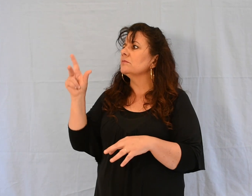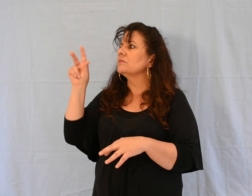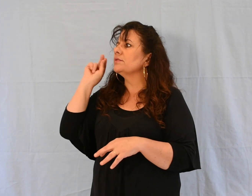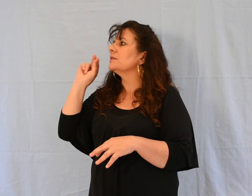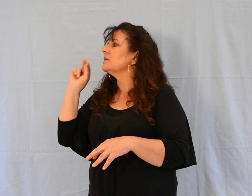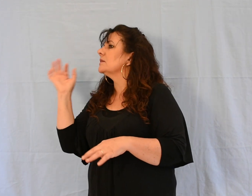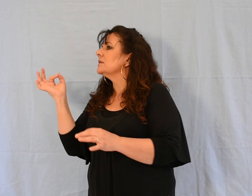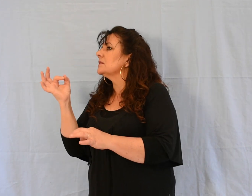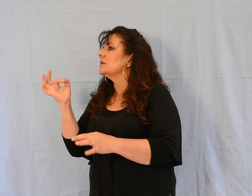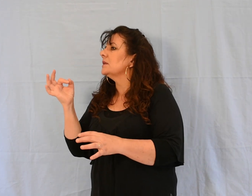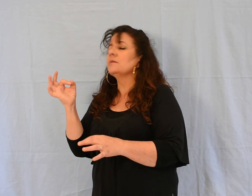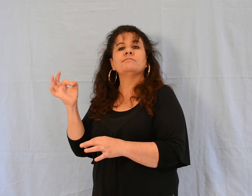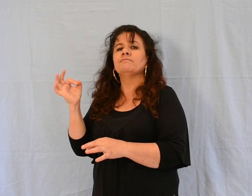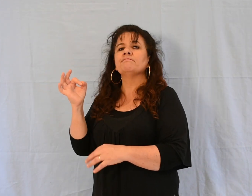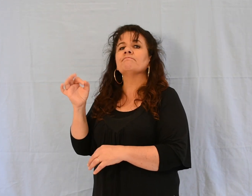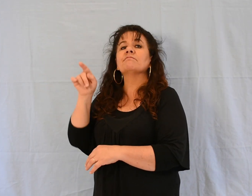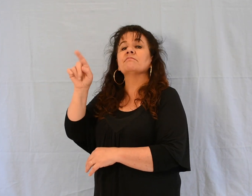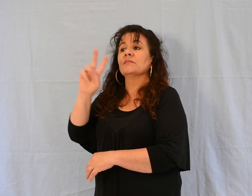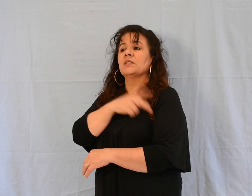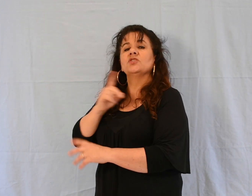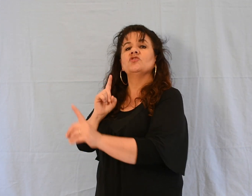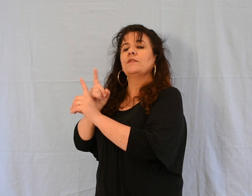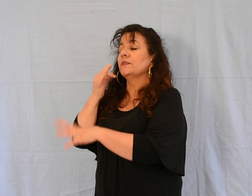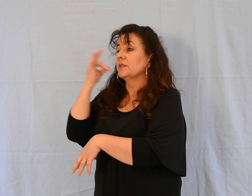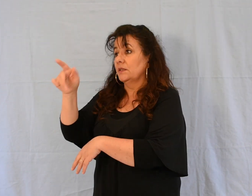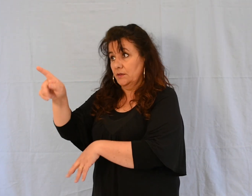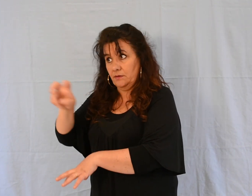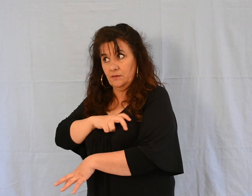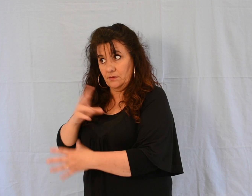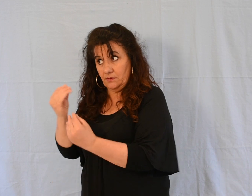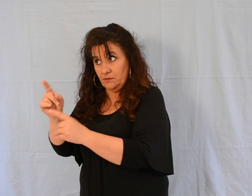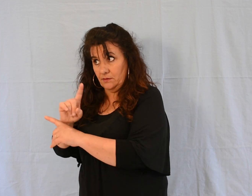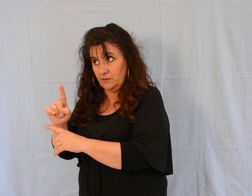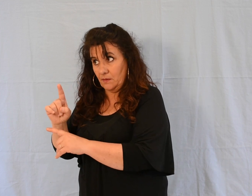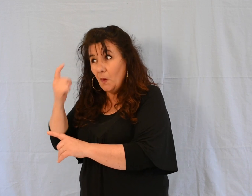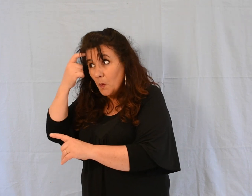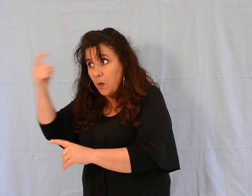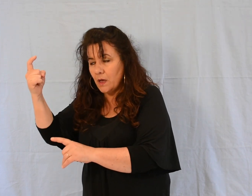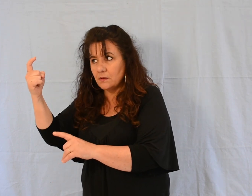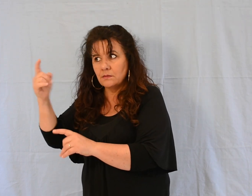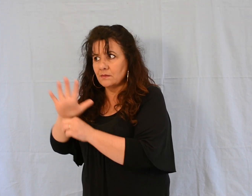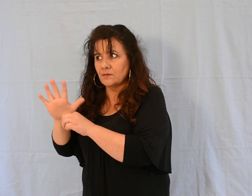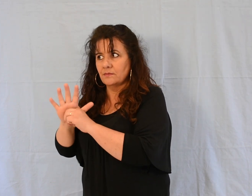dit au chef de synagogue, « Ne crains pas, crois seulement. »